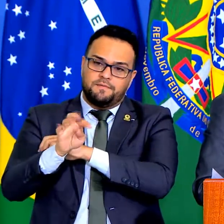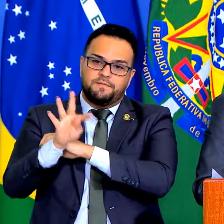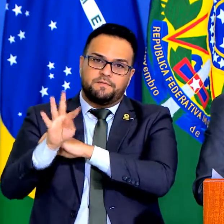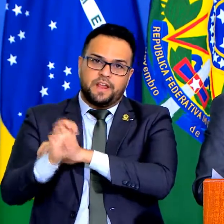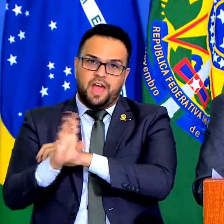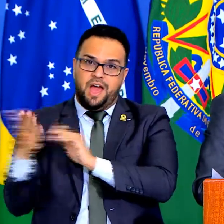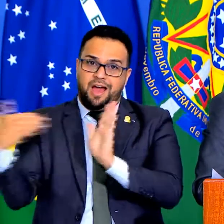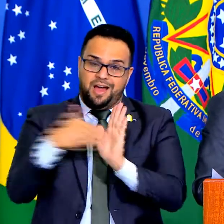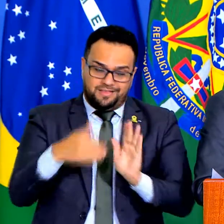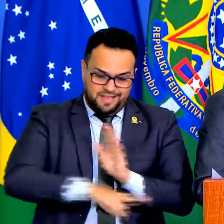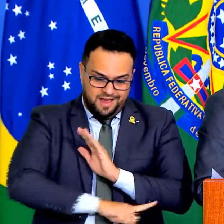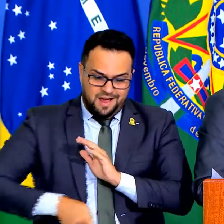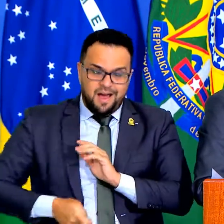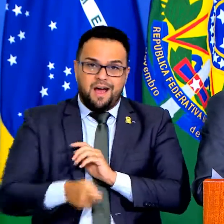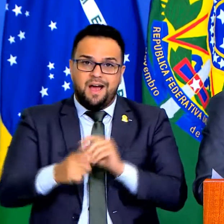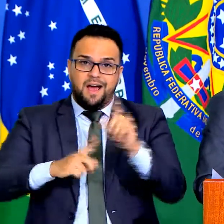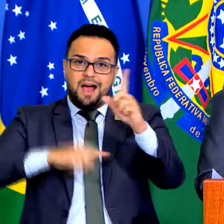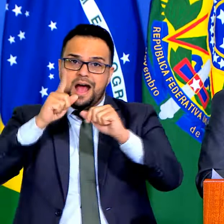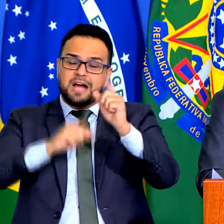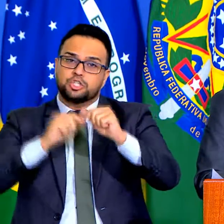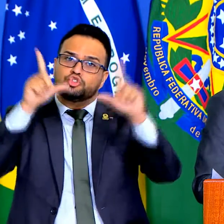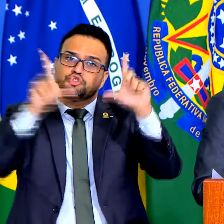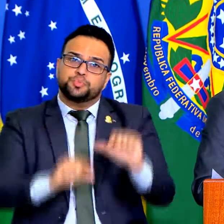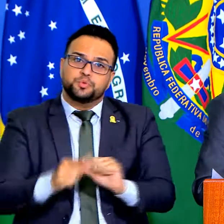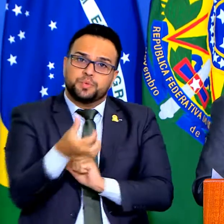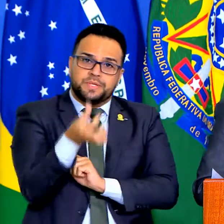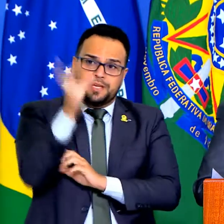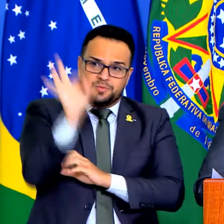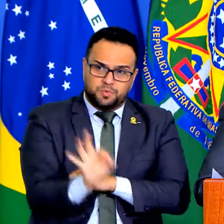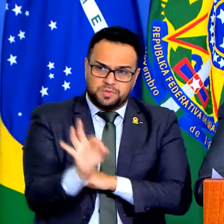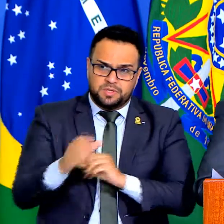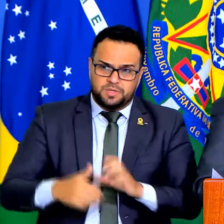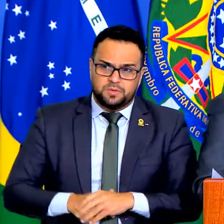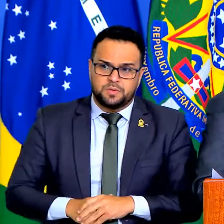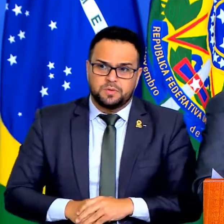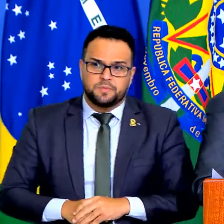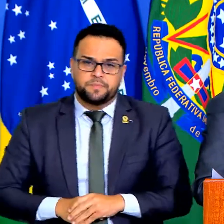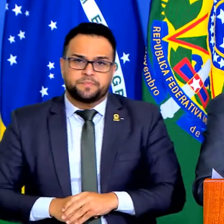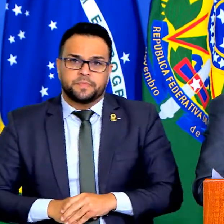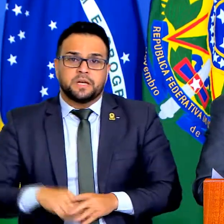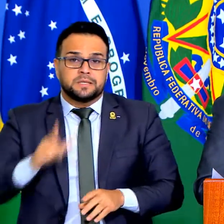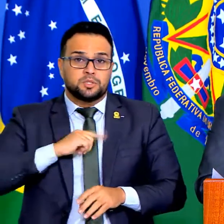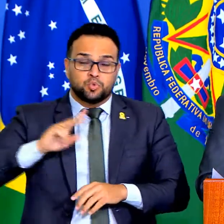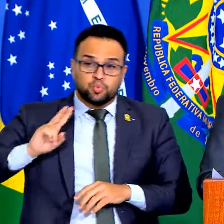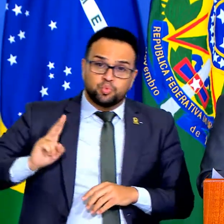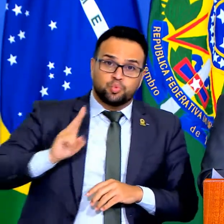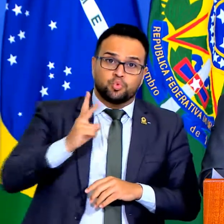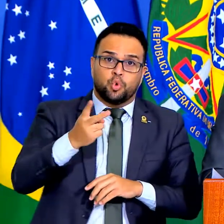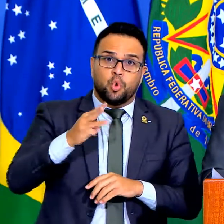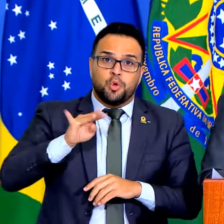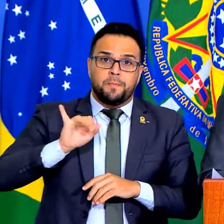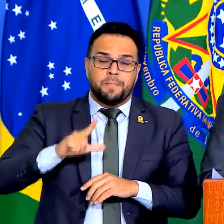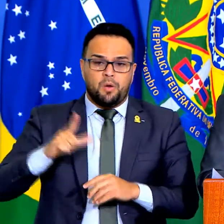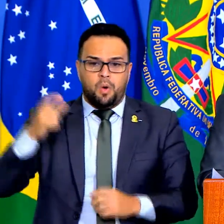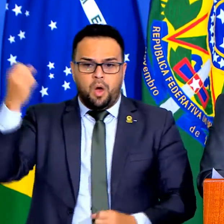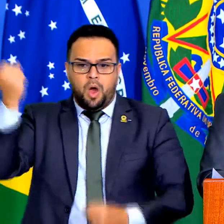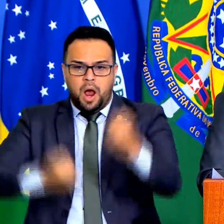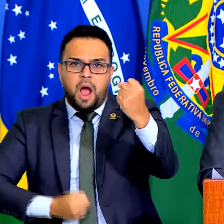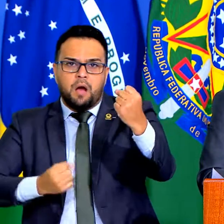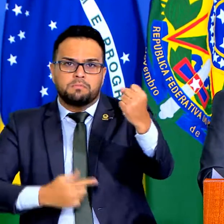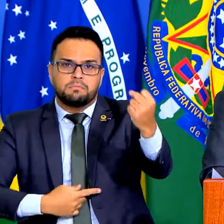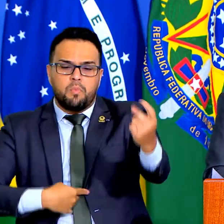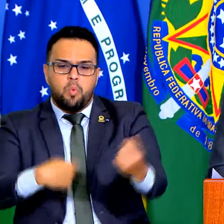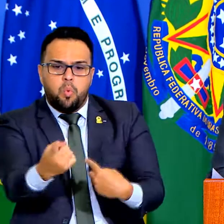ali, levantamos rapidamente a grosso modo, dois mil veículos por dia eram passados de um lado para outro